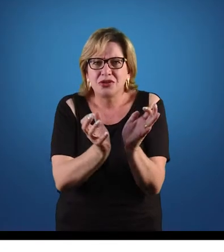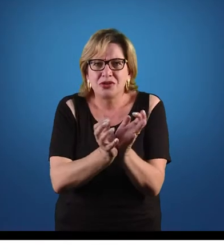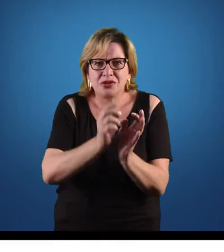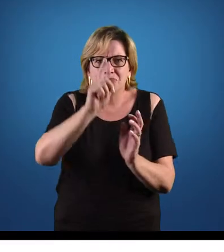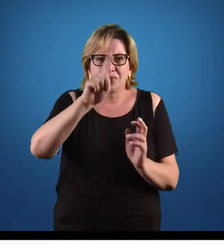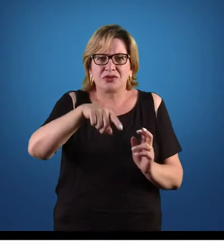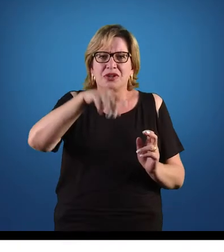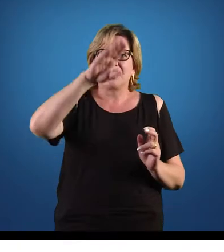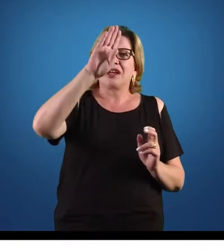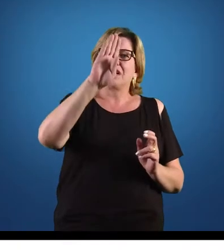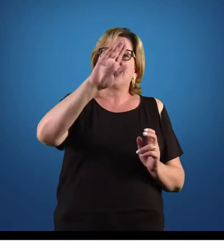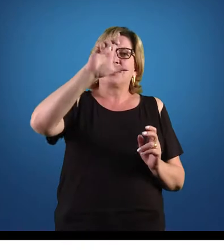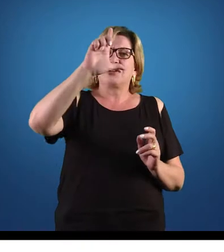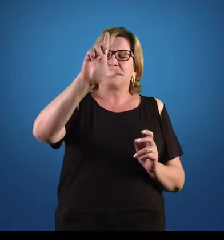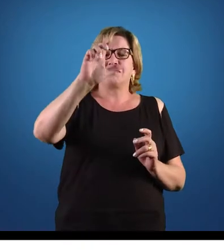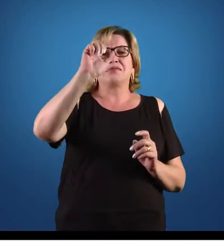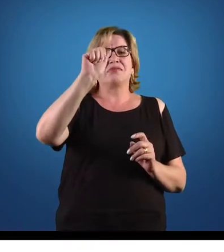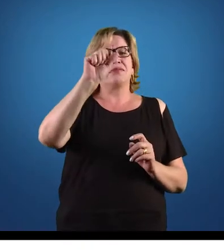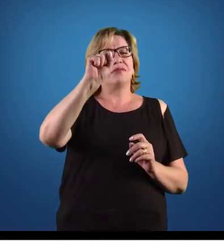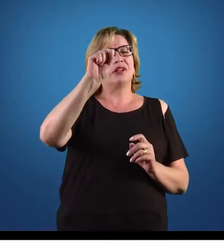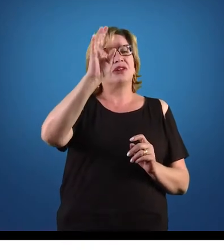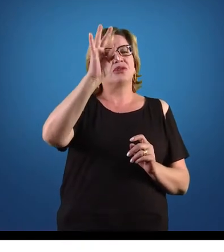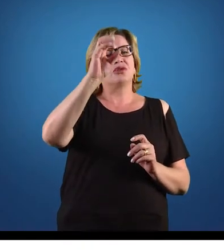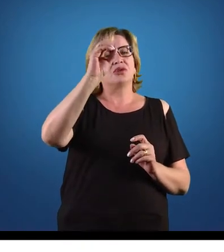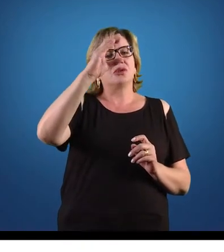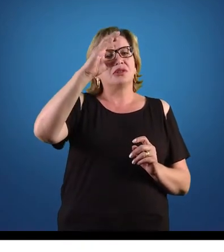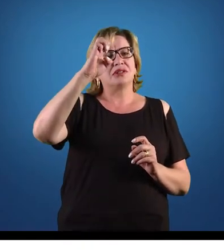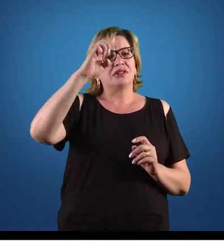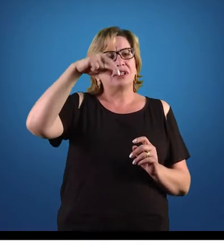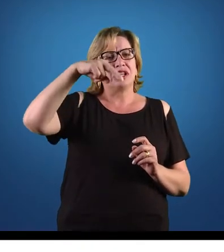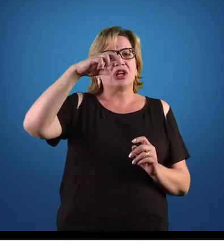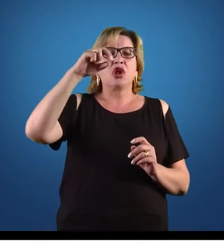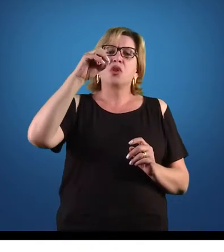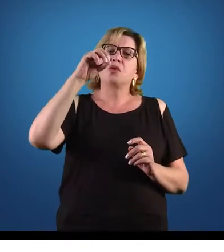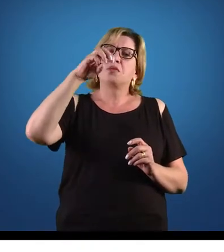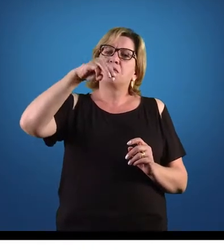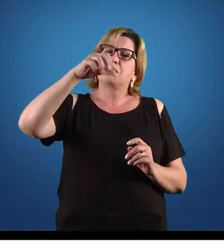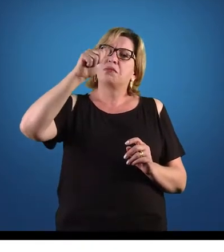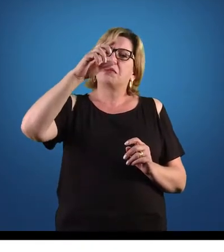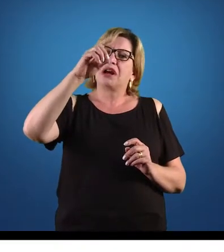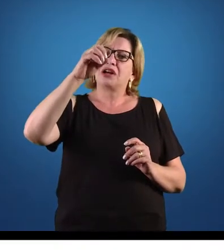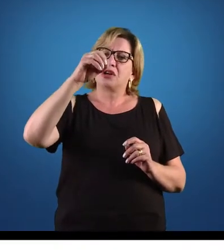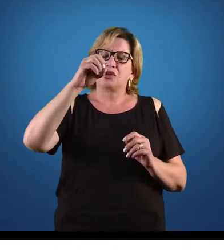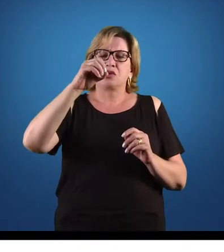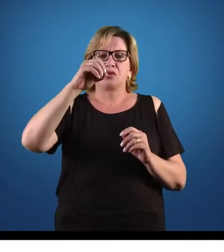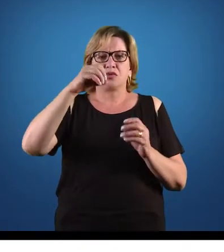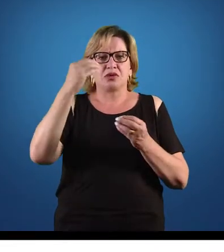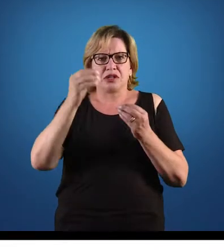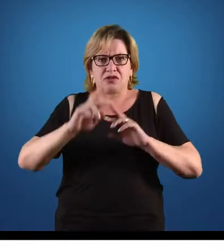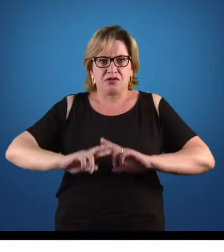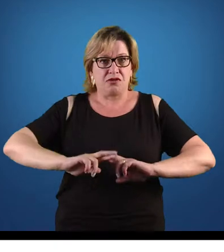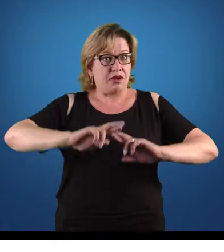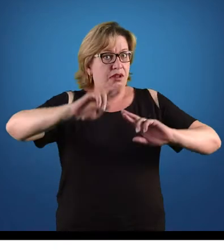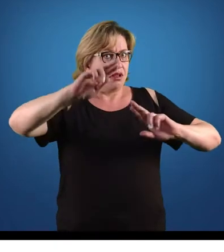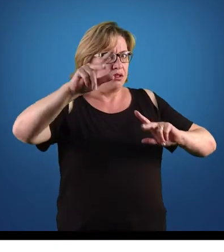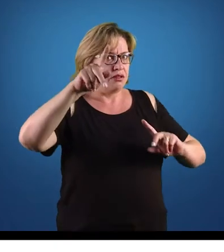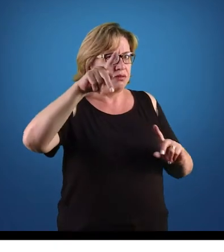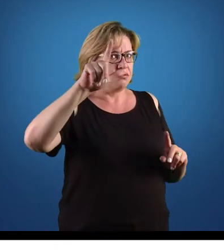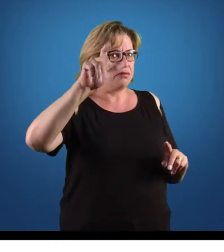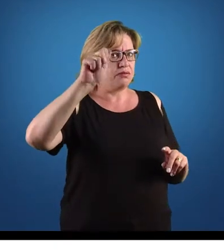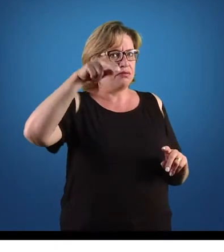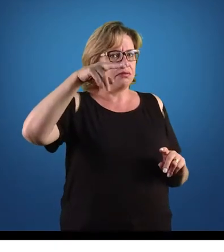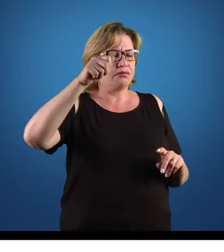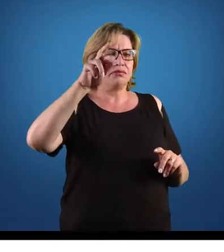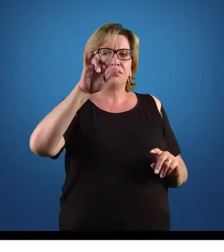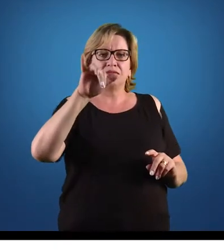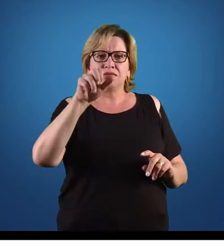animais blastocelomados, ele é um animal vermiforme cilíndrico, ele não é um animal maciço como as planárias, como os platiumindos que a